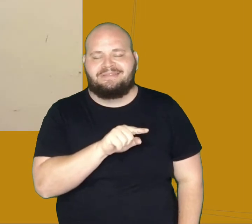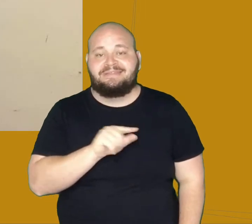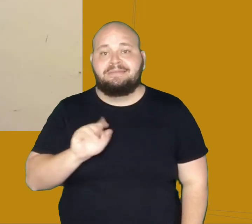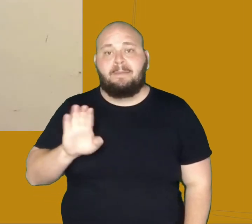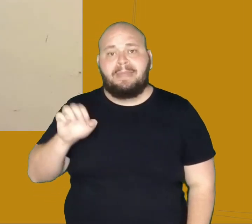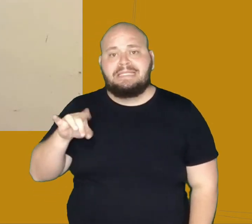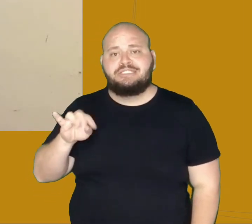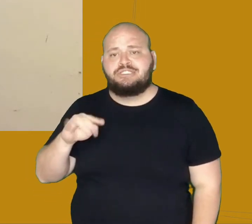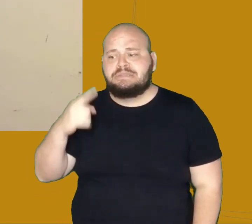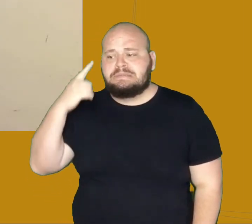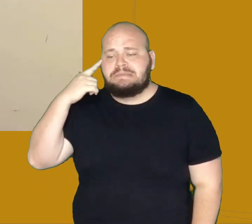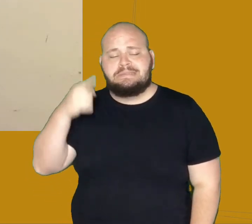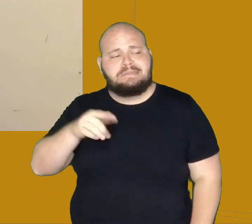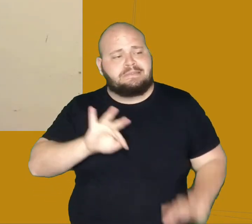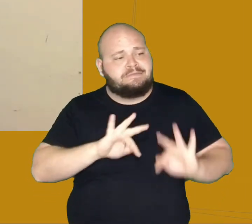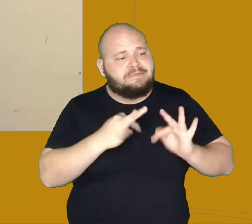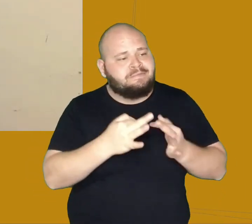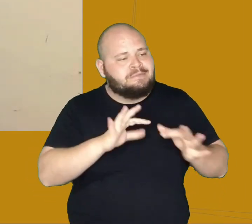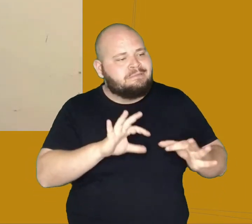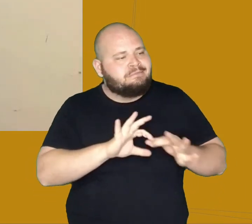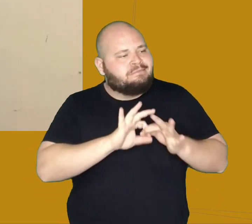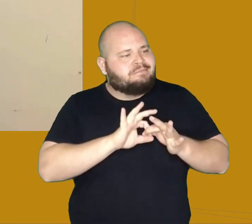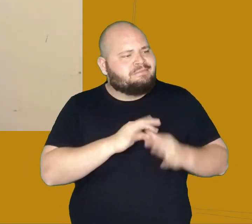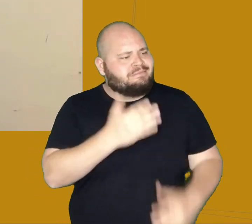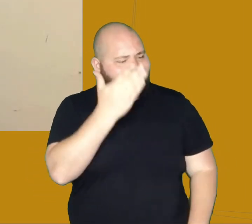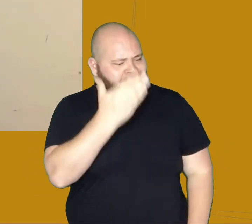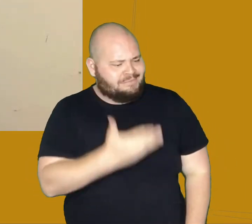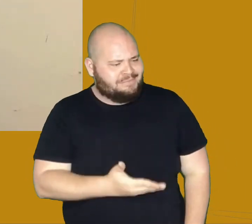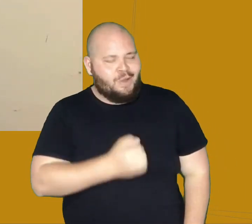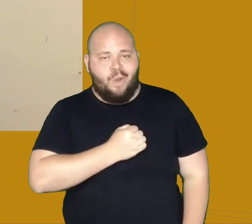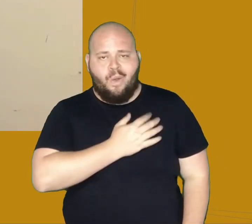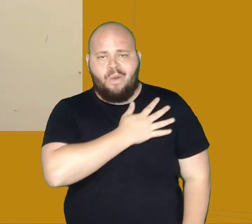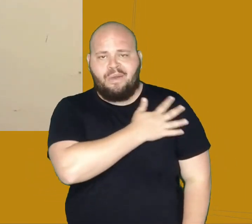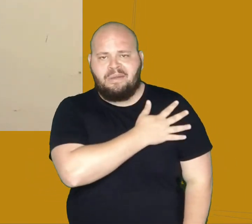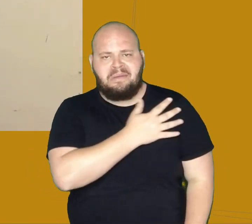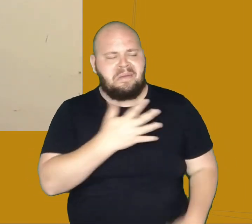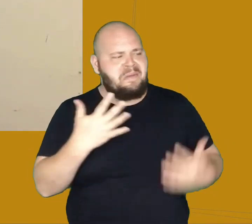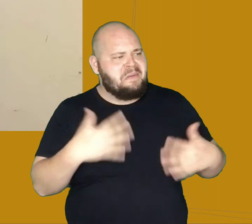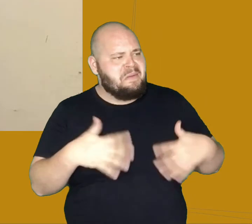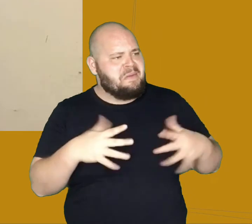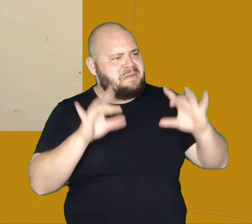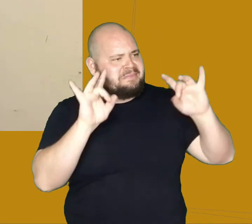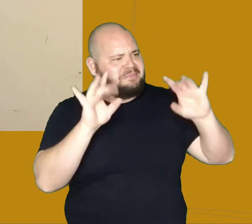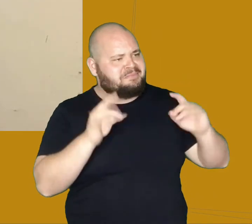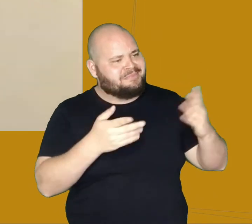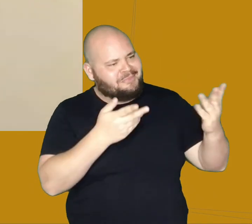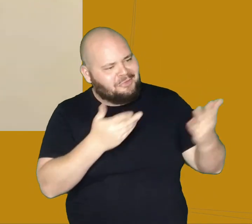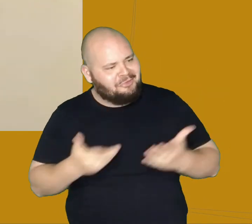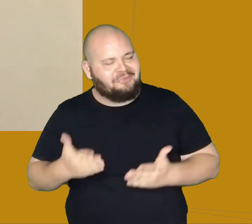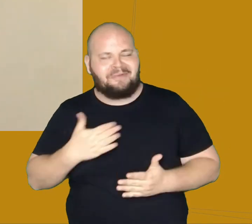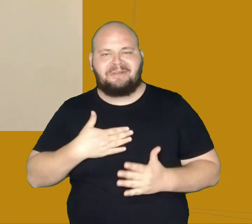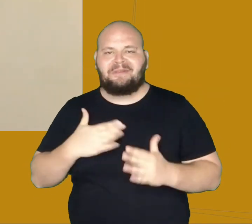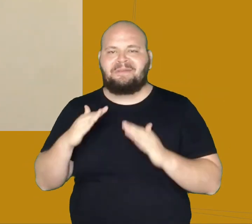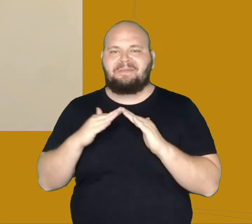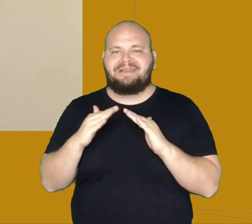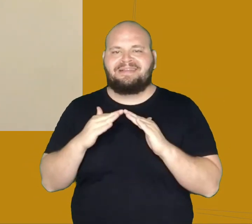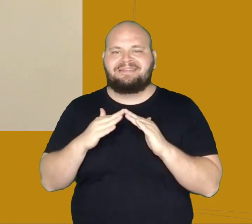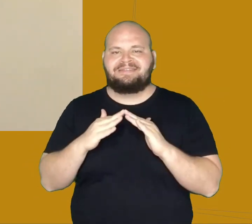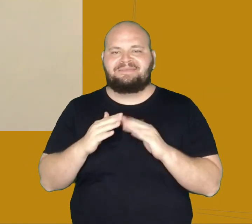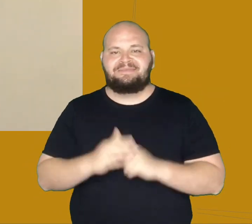e especialmente com o oficial, e logo convidou o oficial para jantar em sua casa. Quem faz a mediação da história